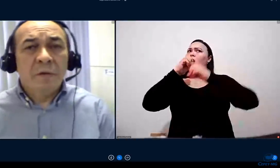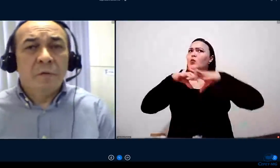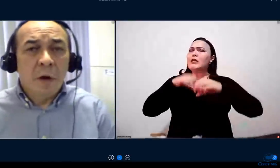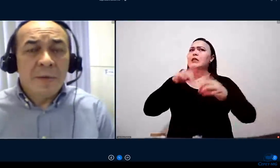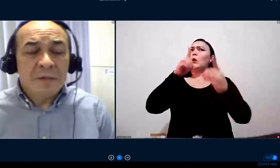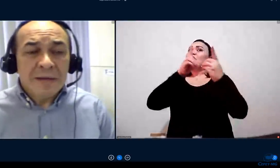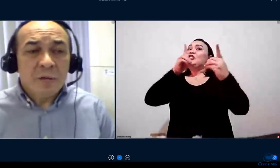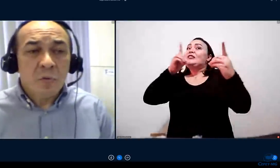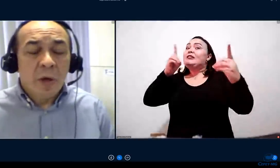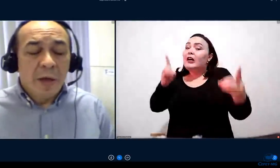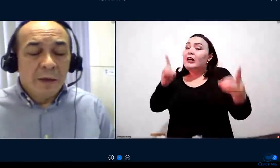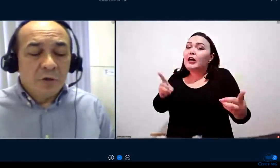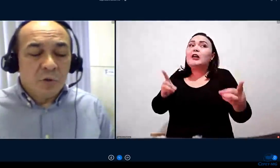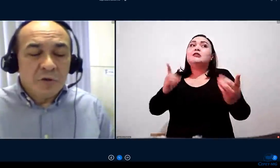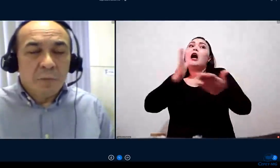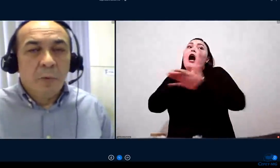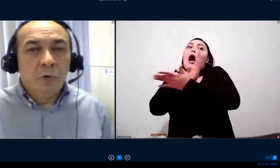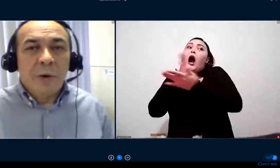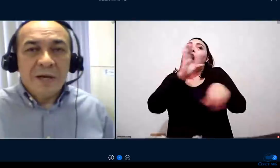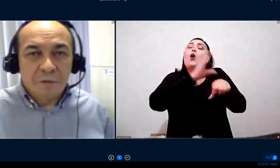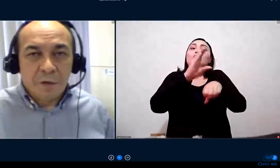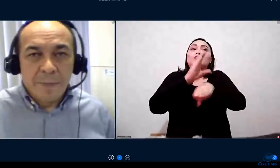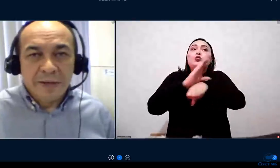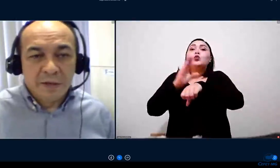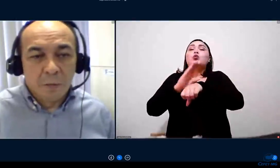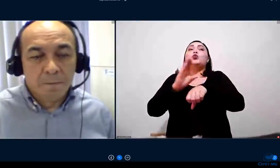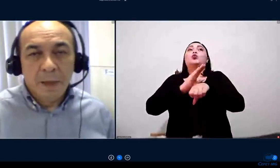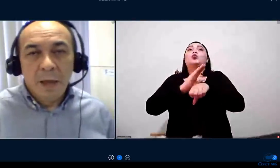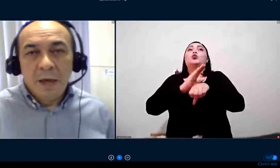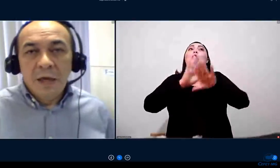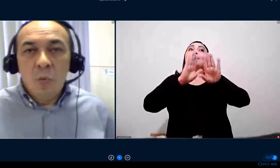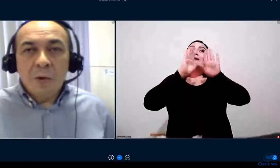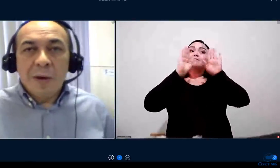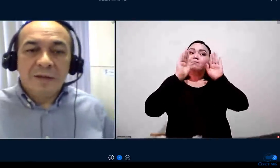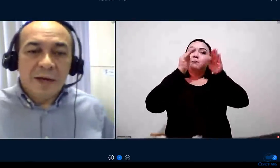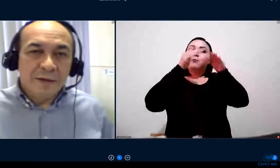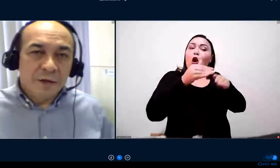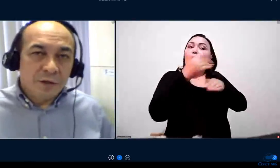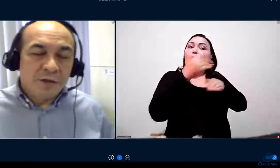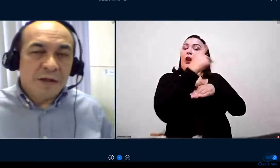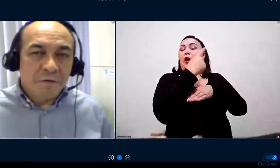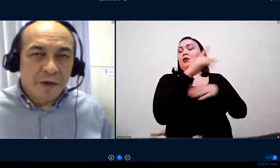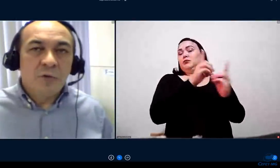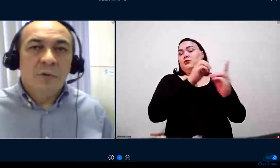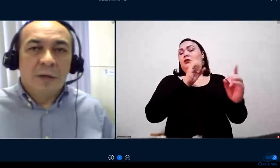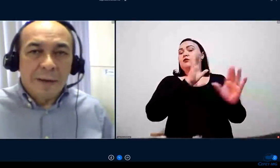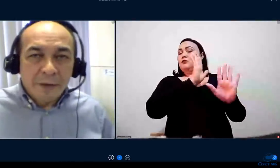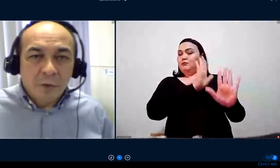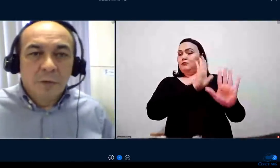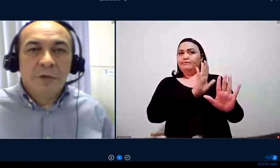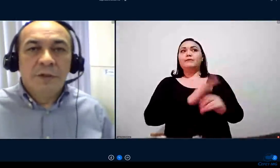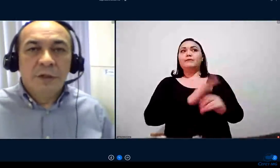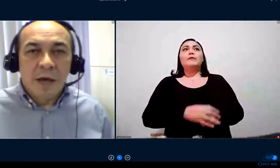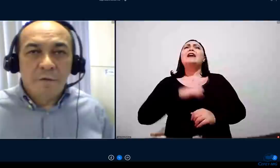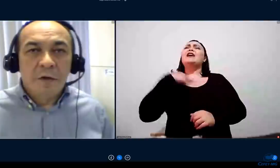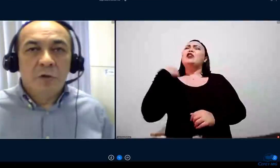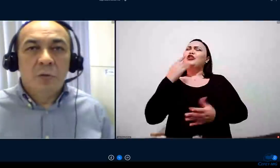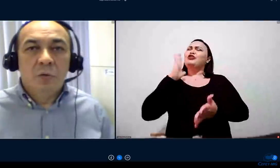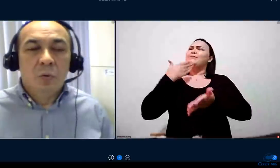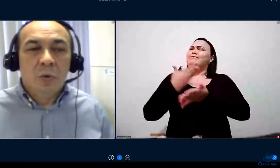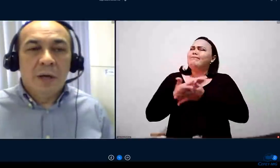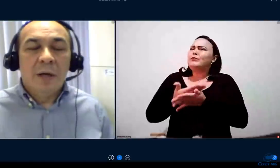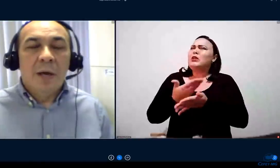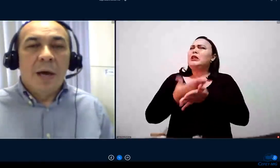algumas performances, mas são questões pontuais de formação. E uma qualidade que a gente já vem estudando, a metodologia, a